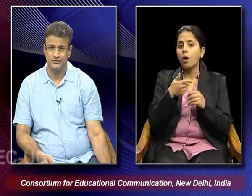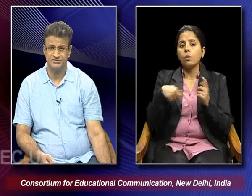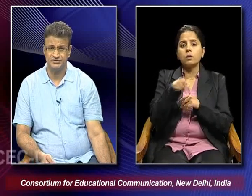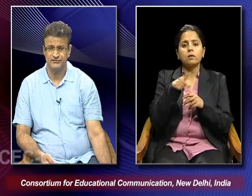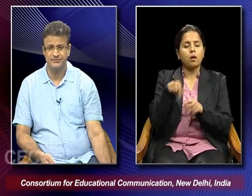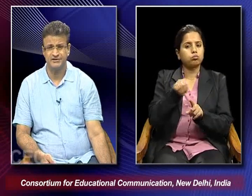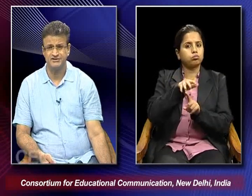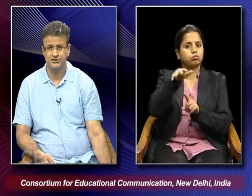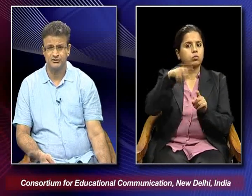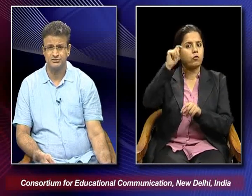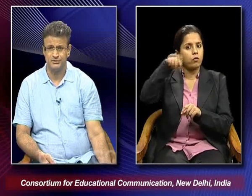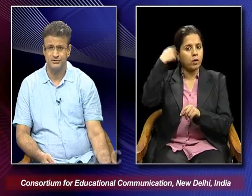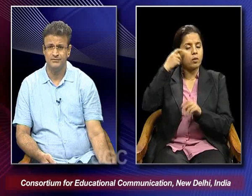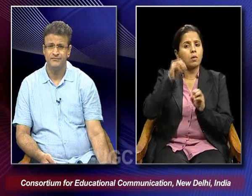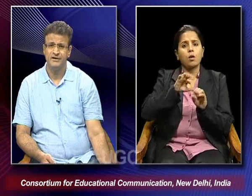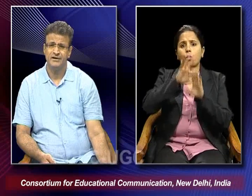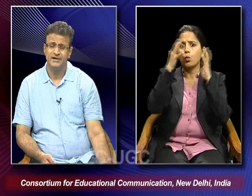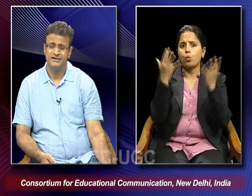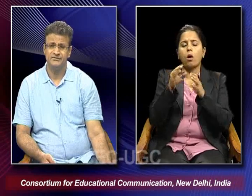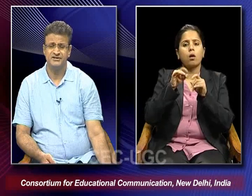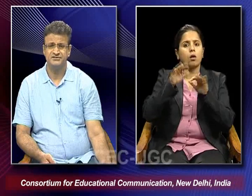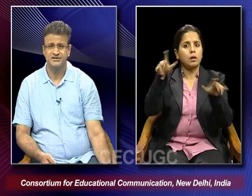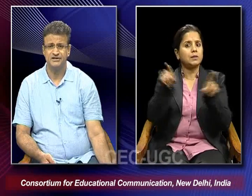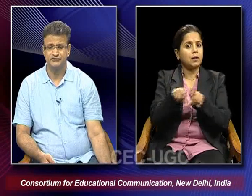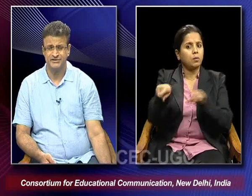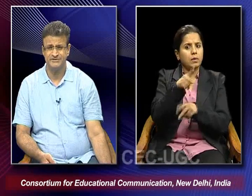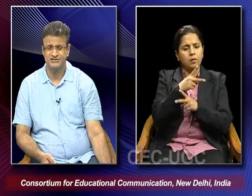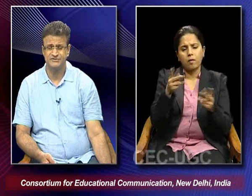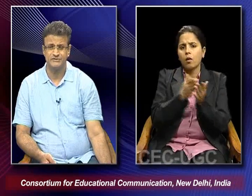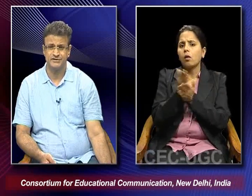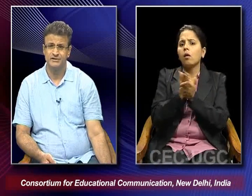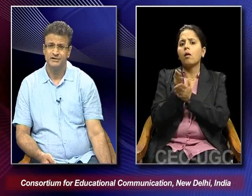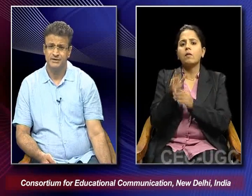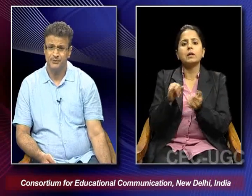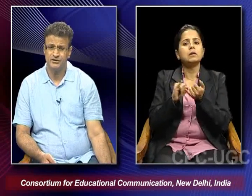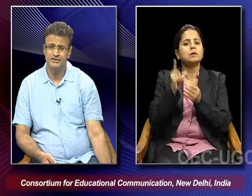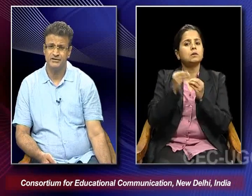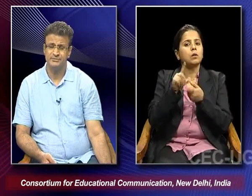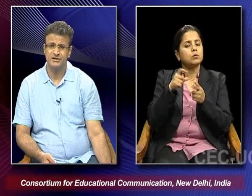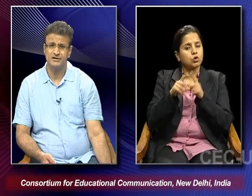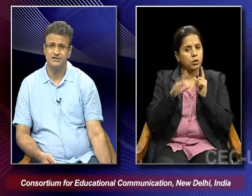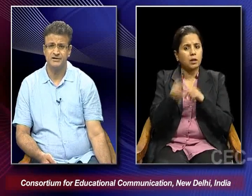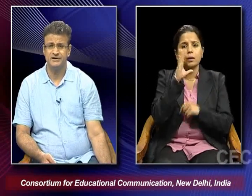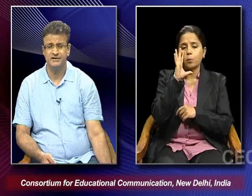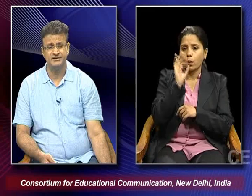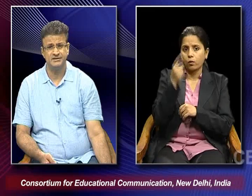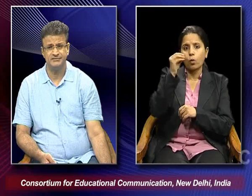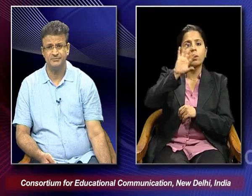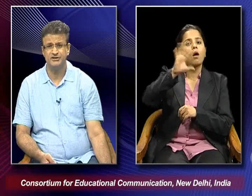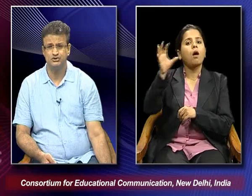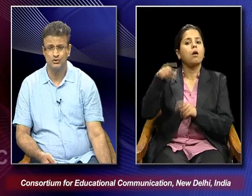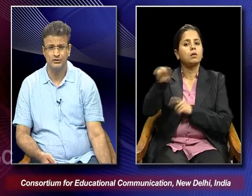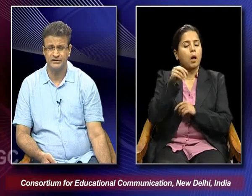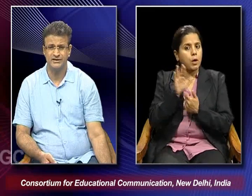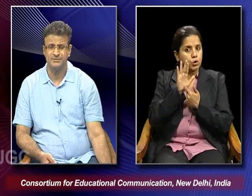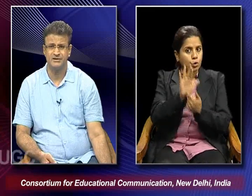influenced the filmmakers across the world and the various kinds of subjects which were important in a particular country they were